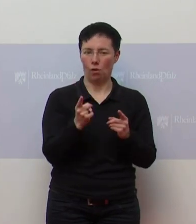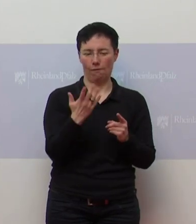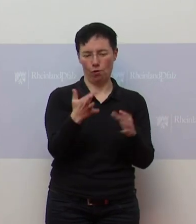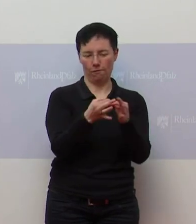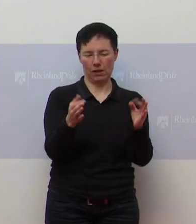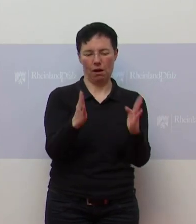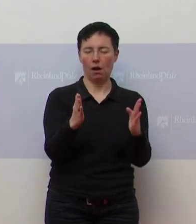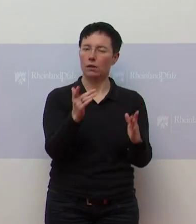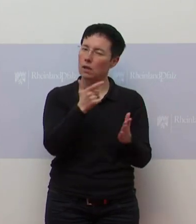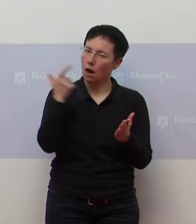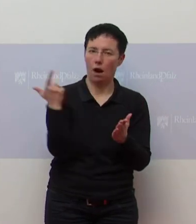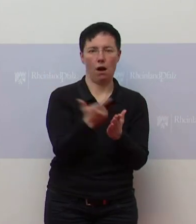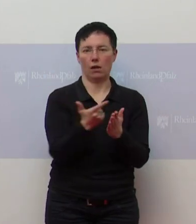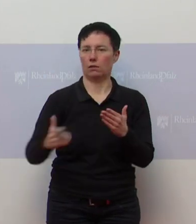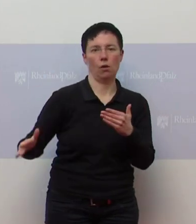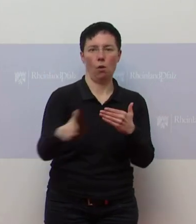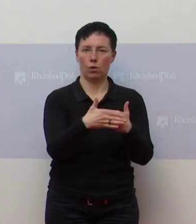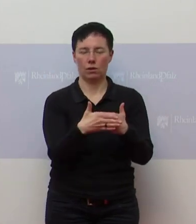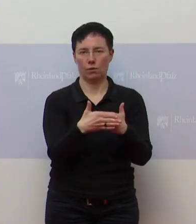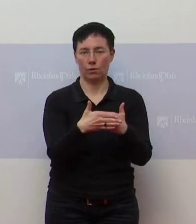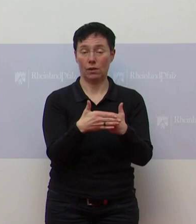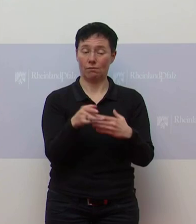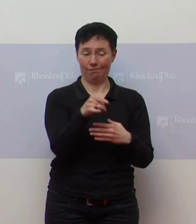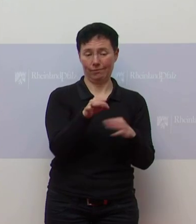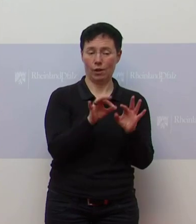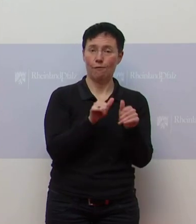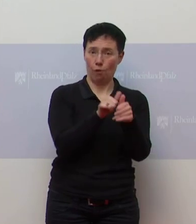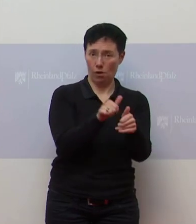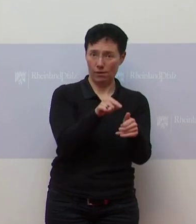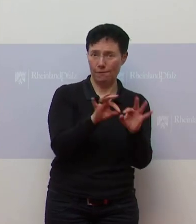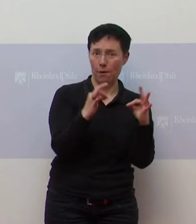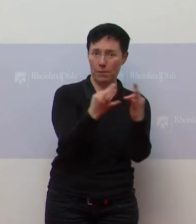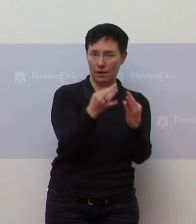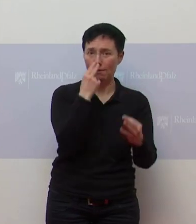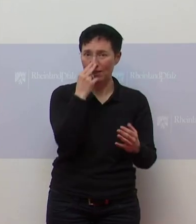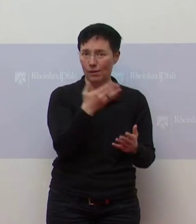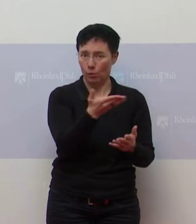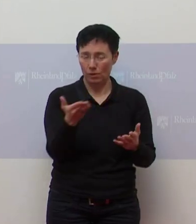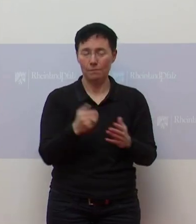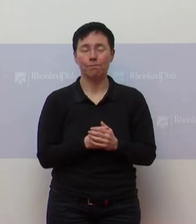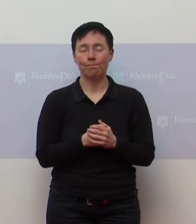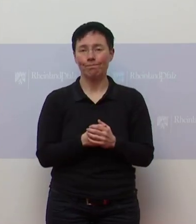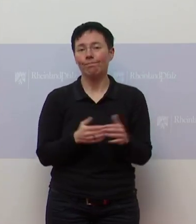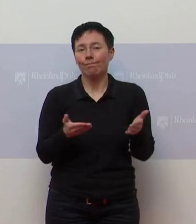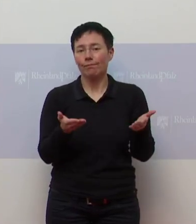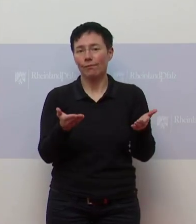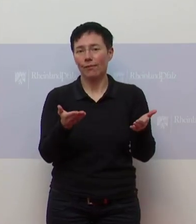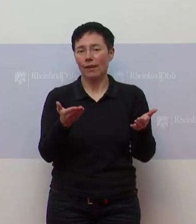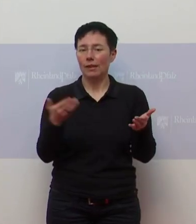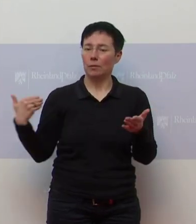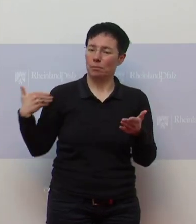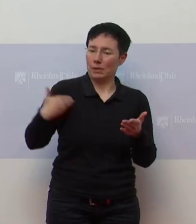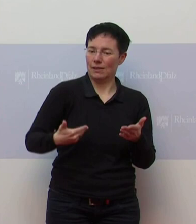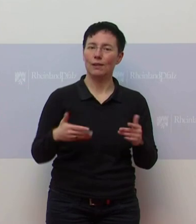diesen fünf Tagen sein. Was heißt das für die Familie natürlich, dass sie auch jetzt alles, was wir so an